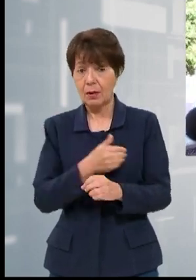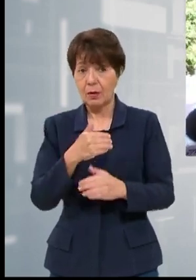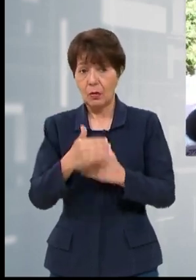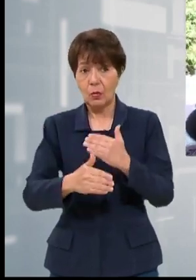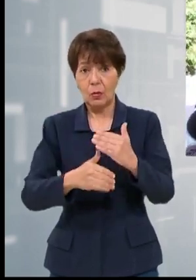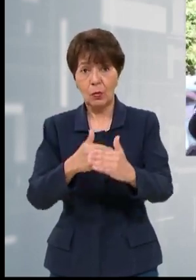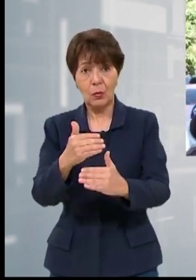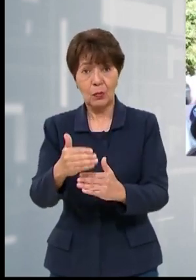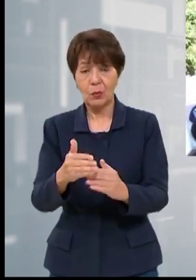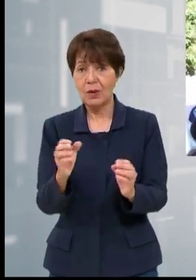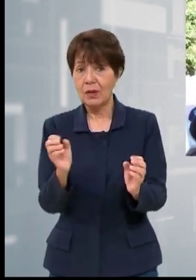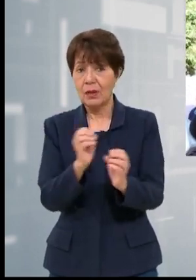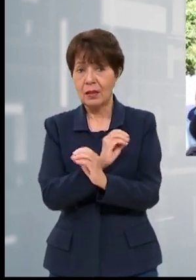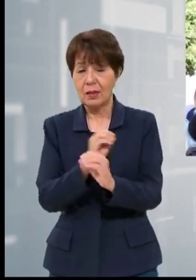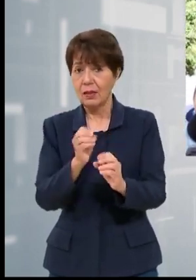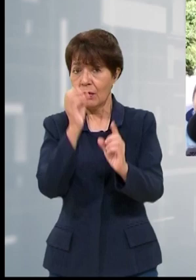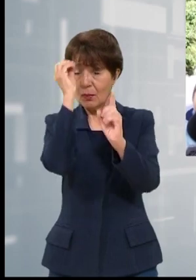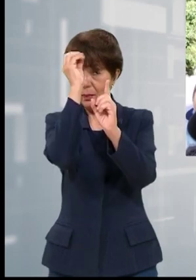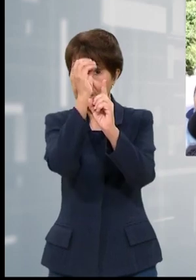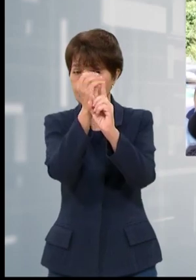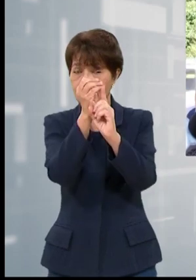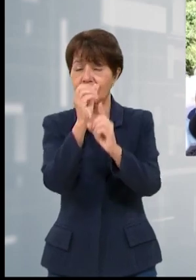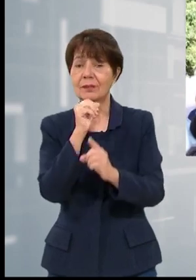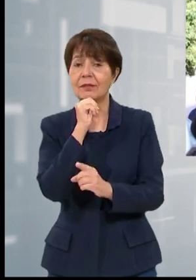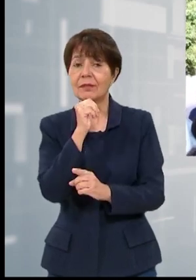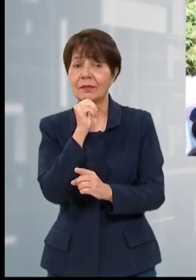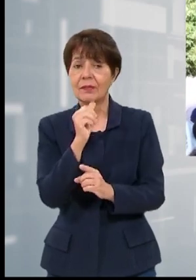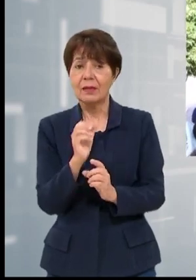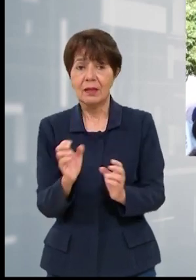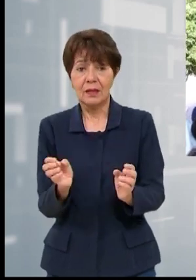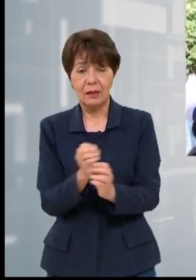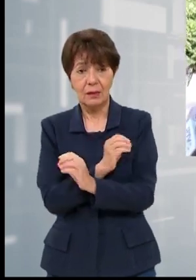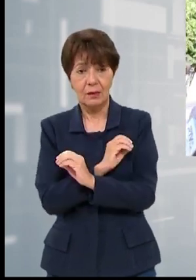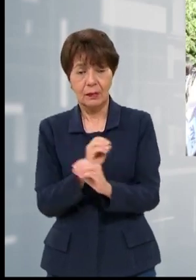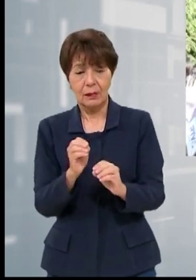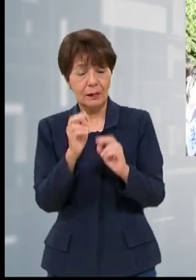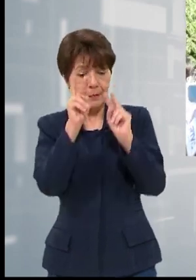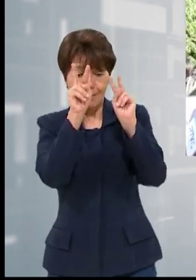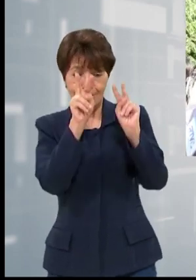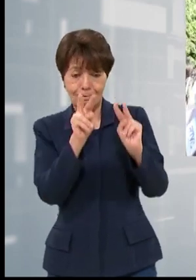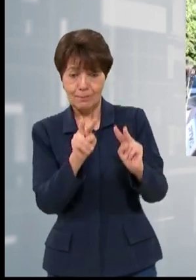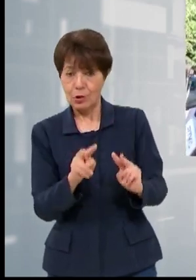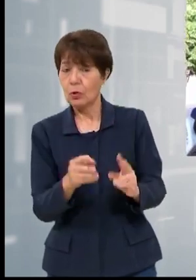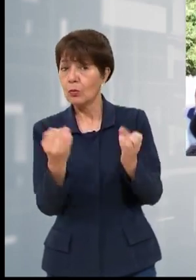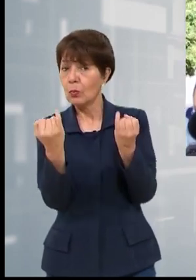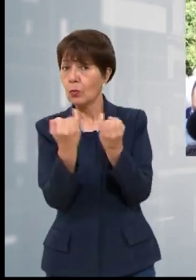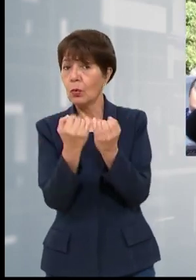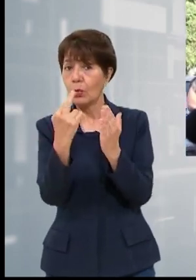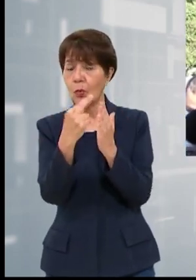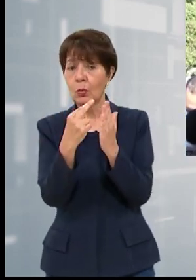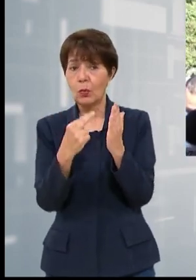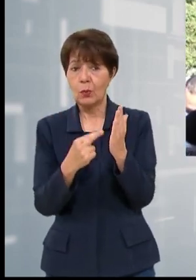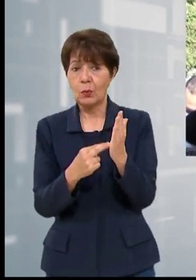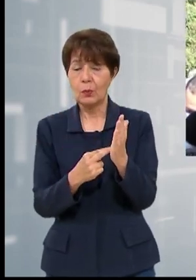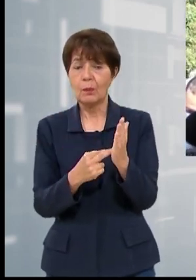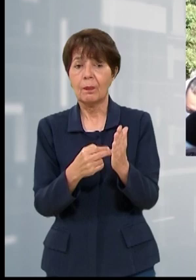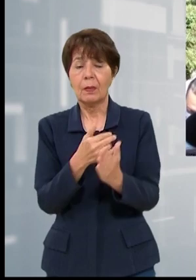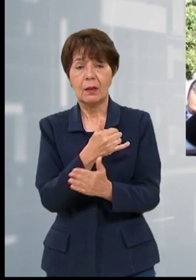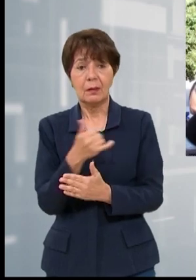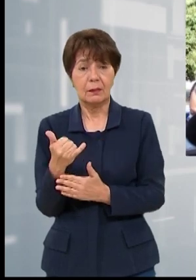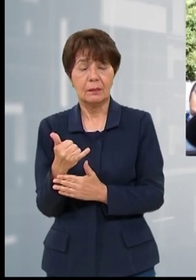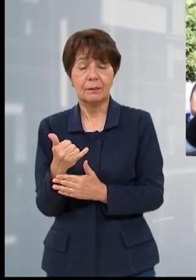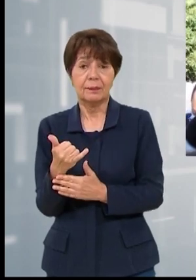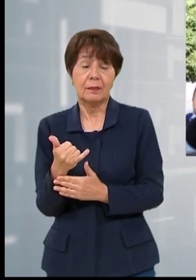han hecho bajo un criterio de objetividad y que no lo han hecho observando el mismo protocolo porque ni siquiera debió haber sido